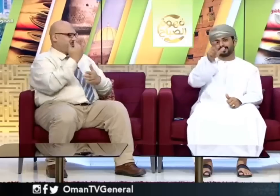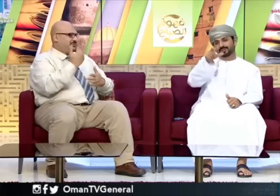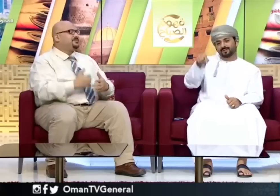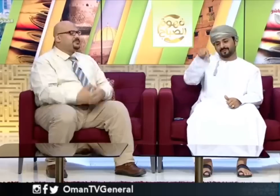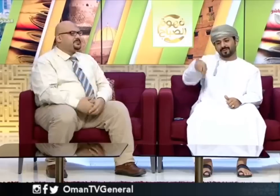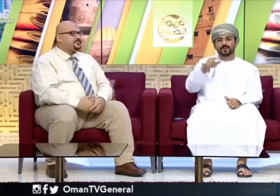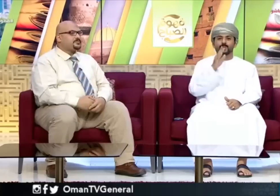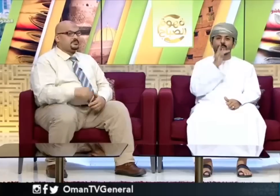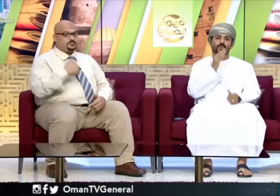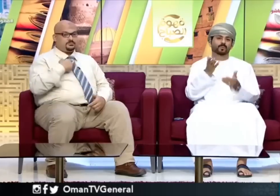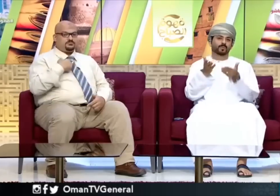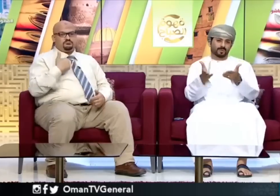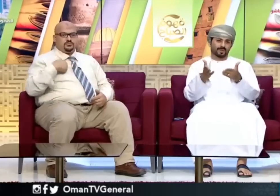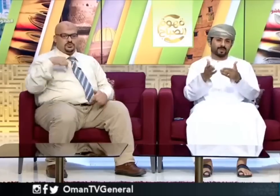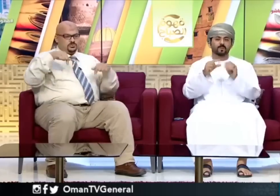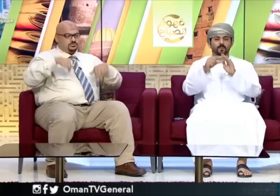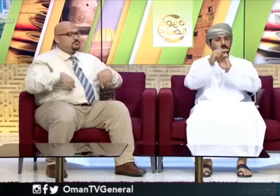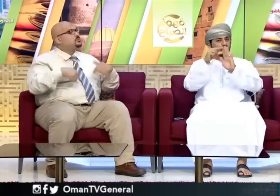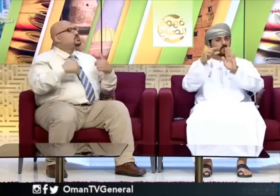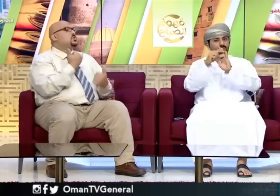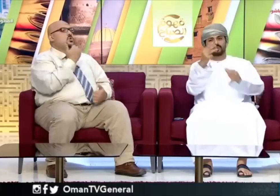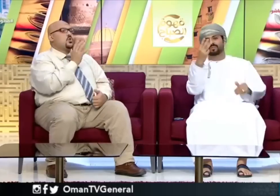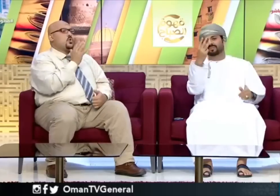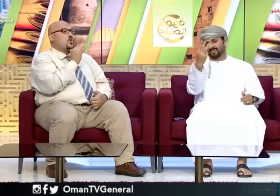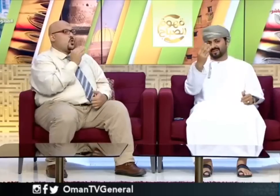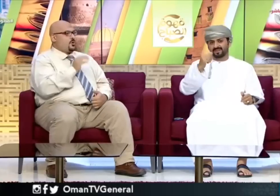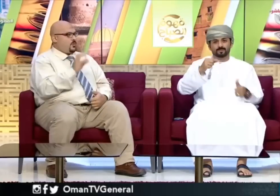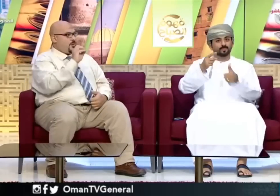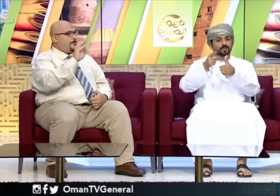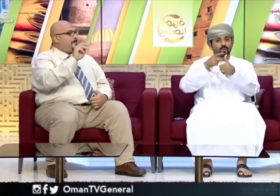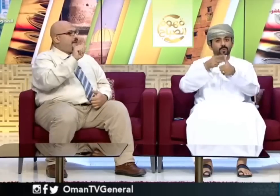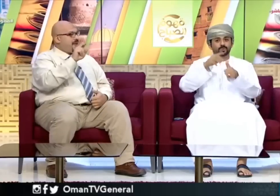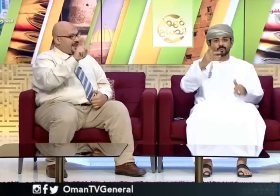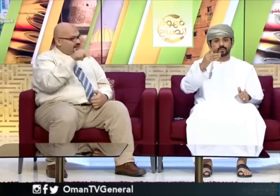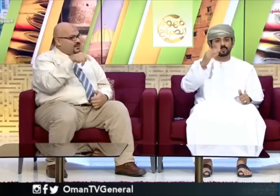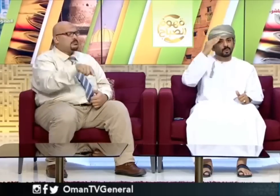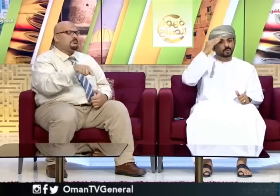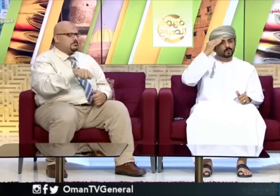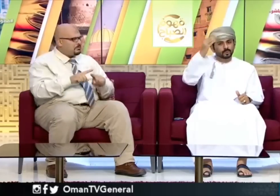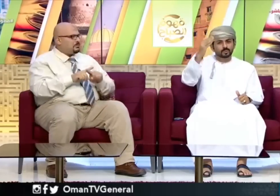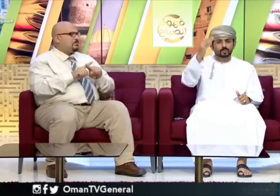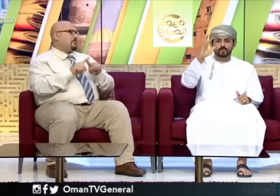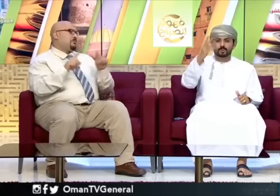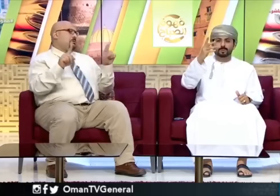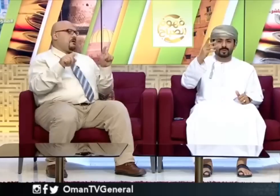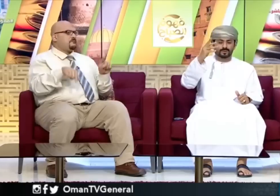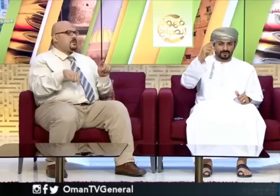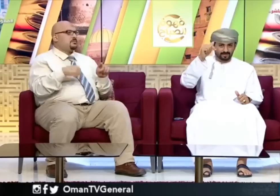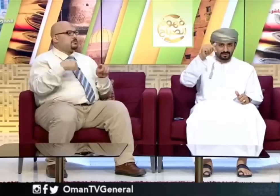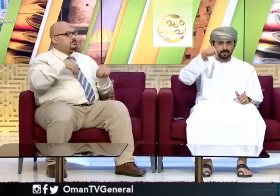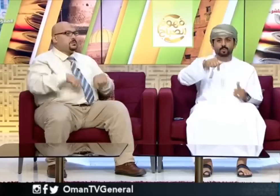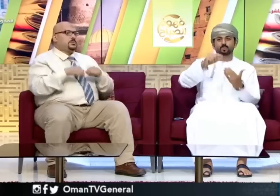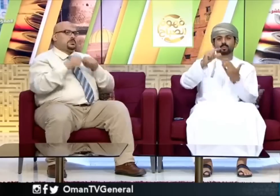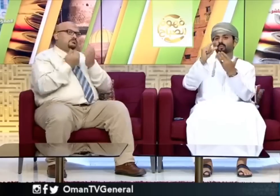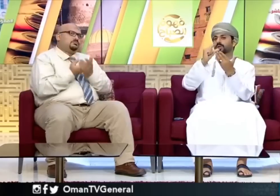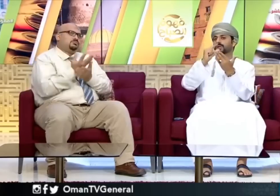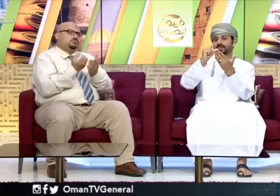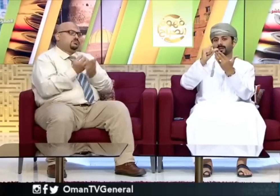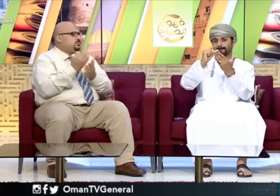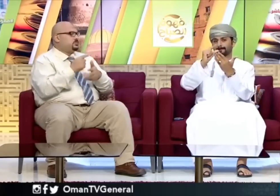مناشط كثيرة نحن في سلطنة عمان عندنا أخبار هي مواضيع ثلاثة أول شيء نبارك طبعاً أول